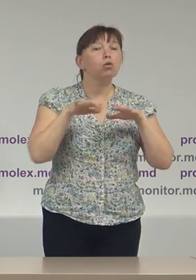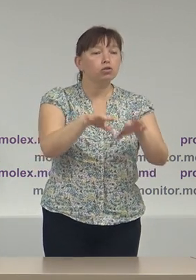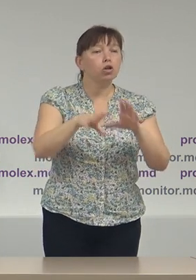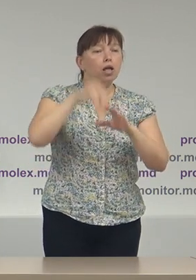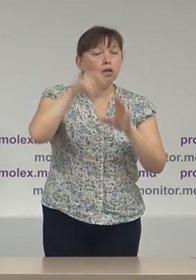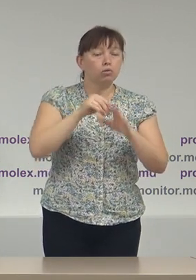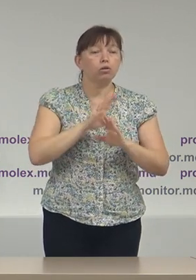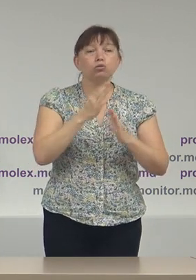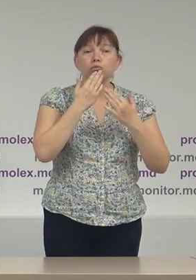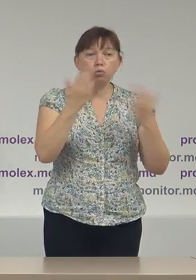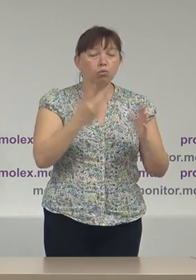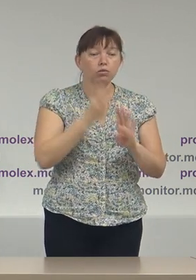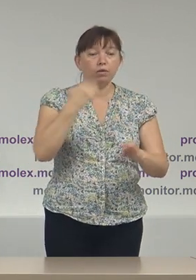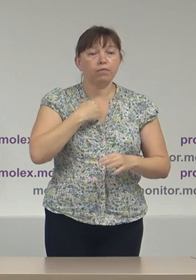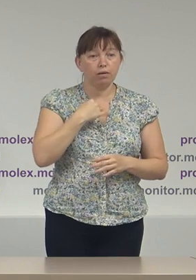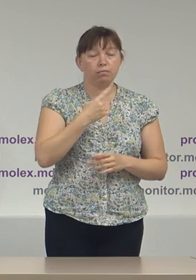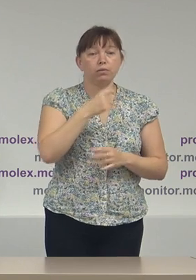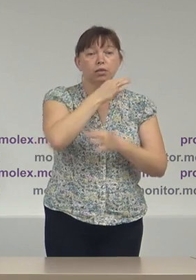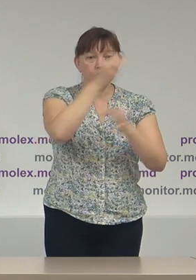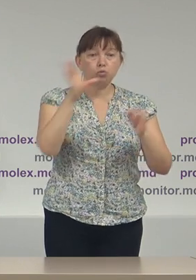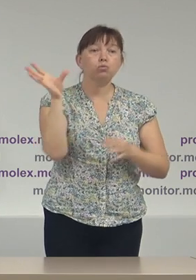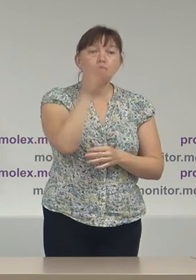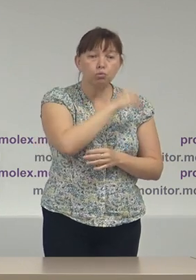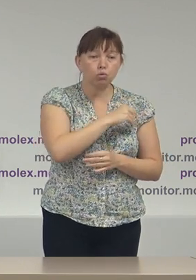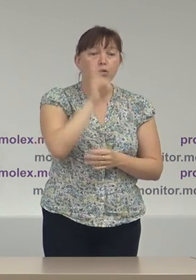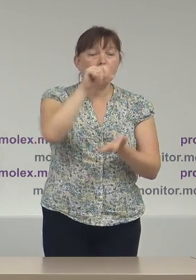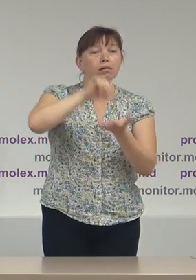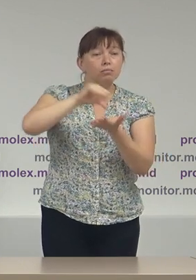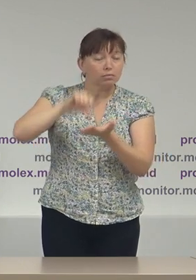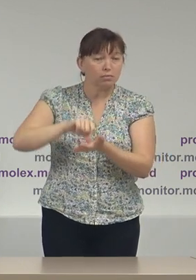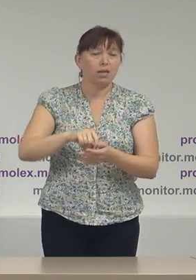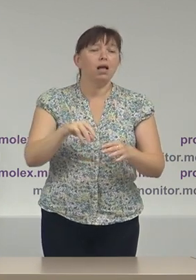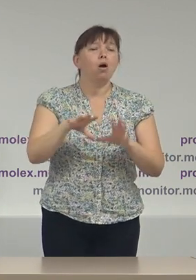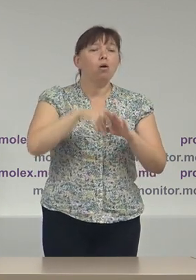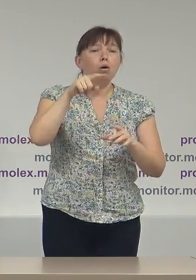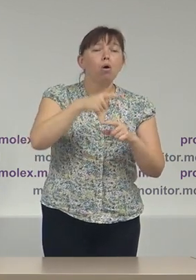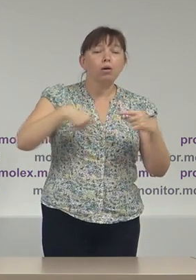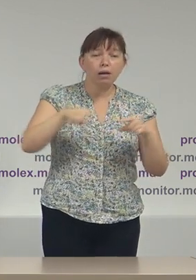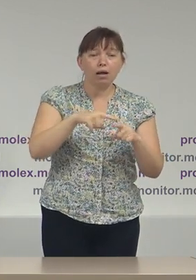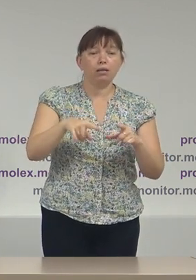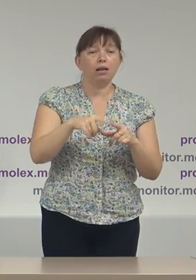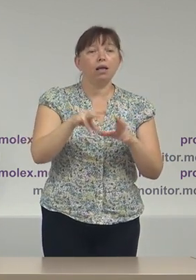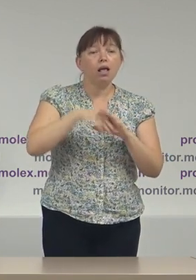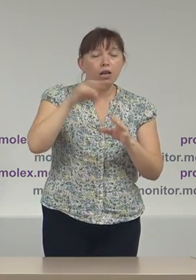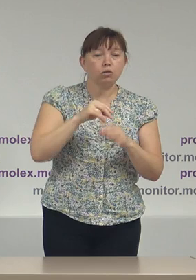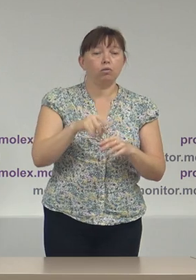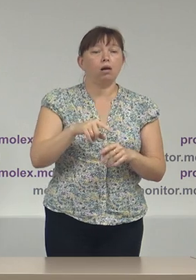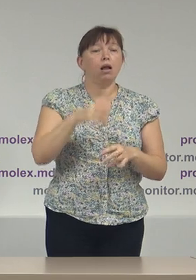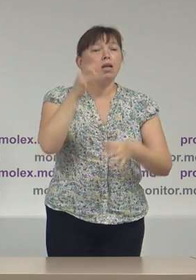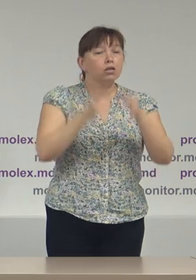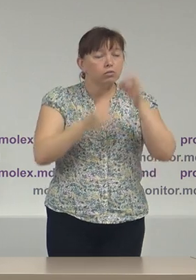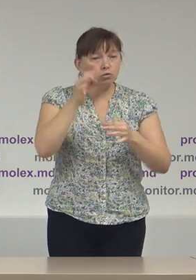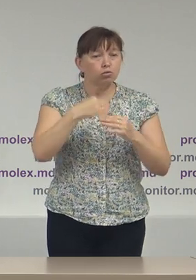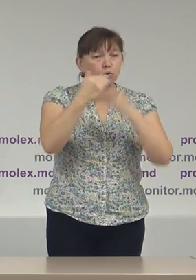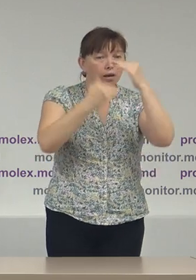ultimul rând, vrem să atracem atenție tuturor actorilor implicați, atât organii electorale, Comisie Electorală Centrală, cât și instanțele de